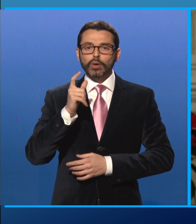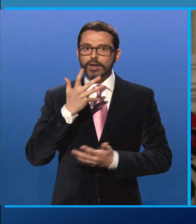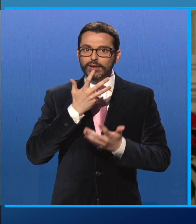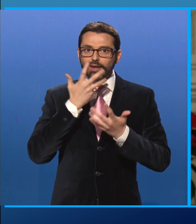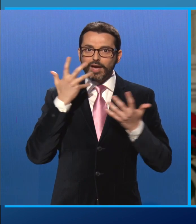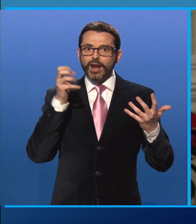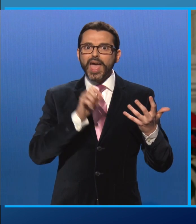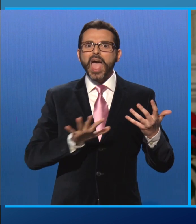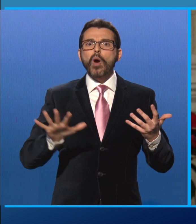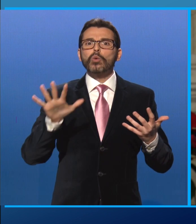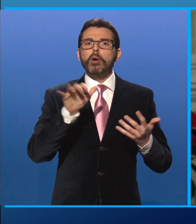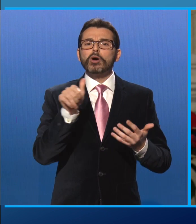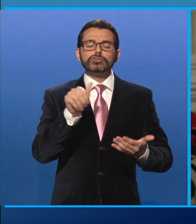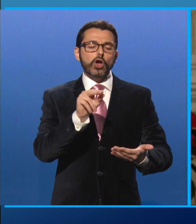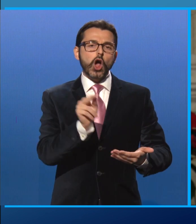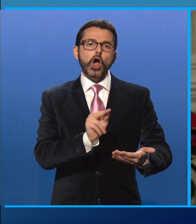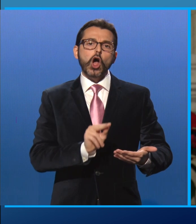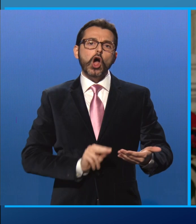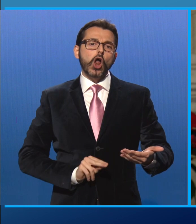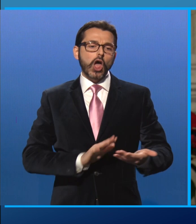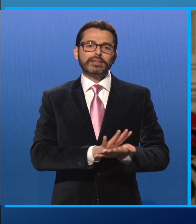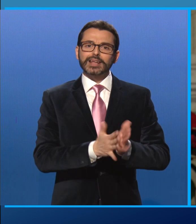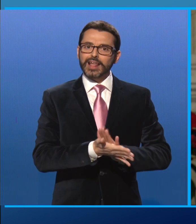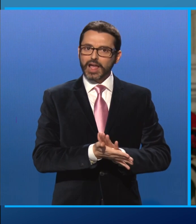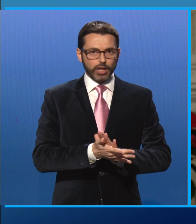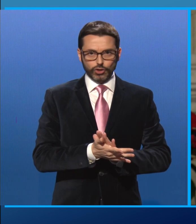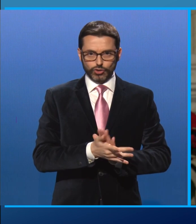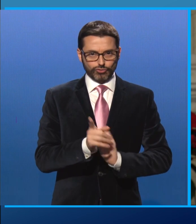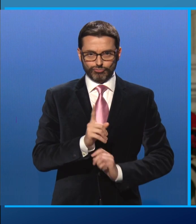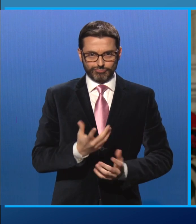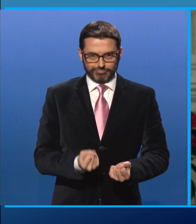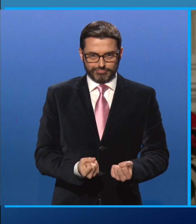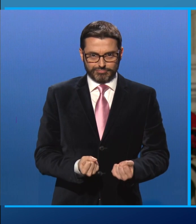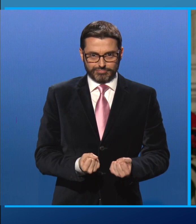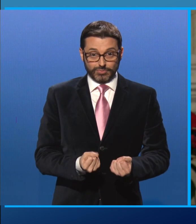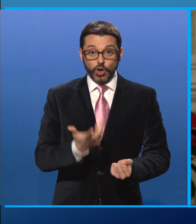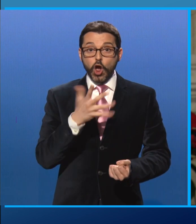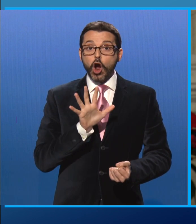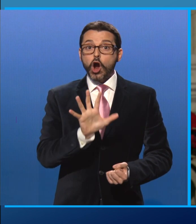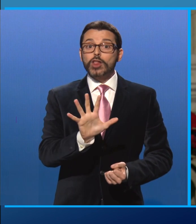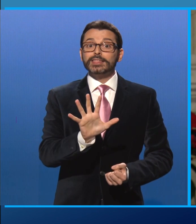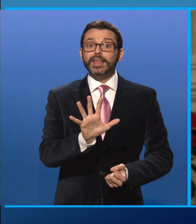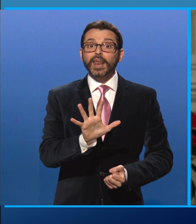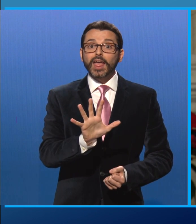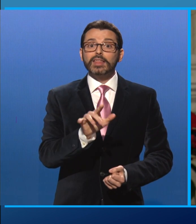semplicemente il prodotto di alcuni trattati. Un continente che, dopo essere stato per secoli